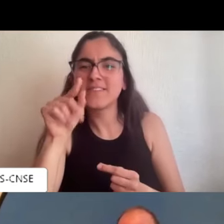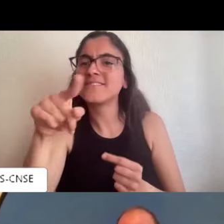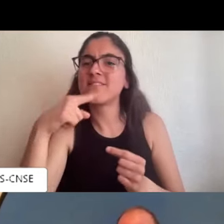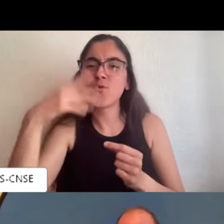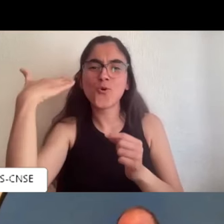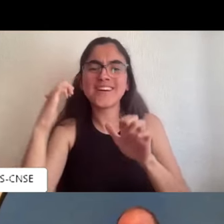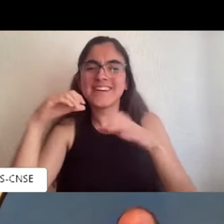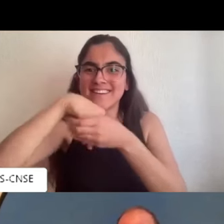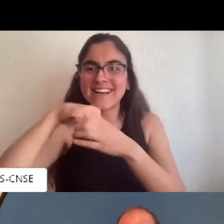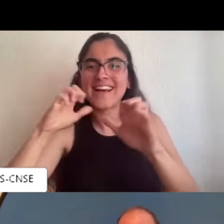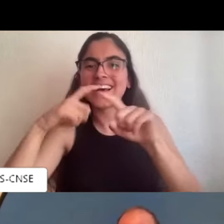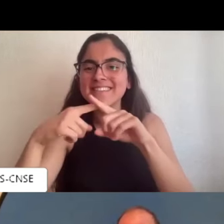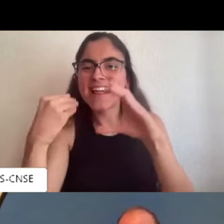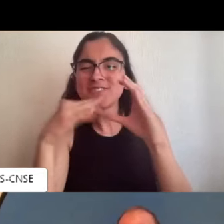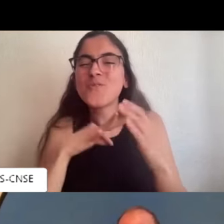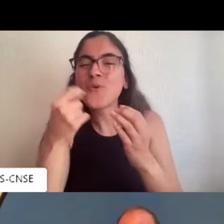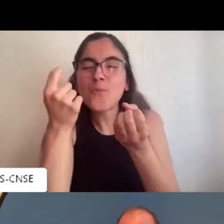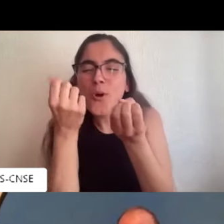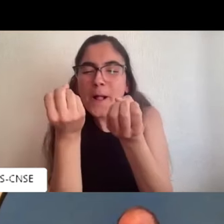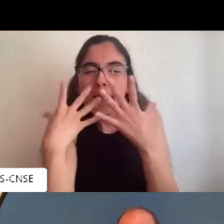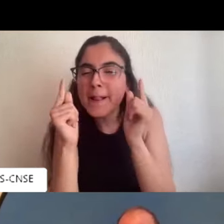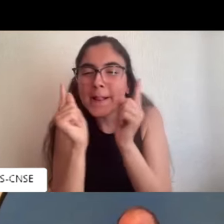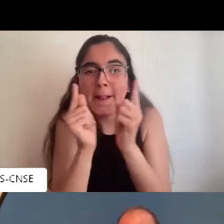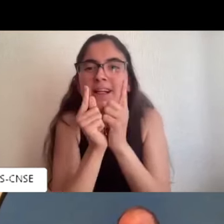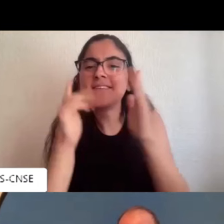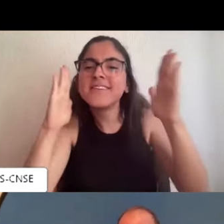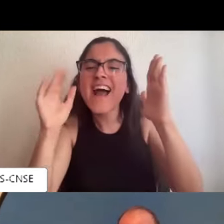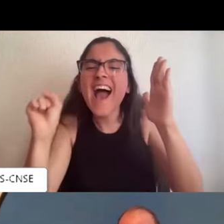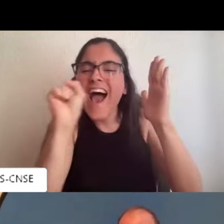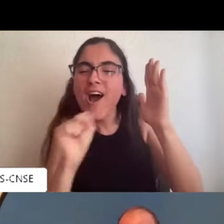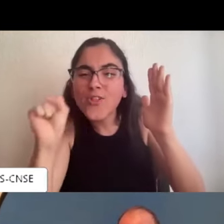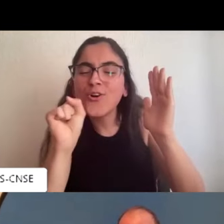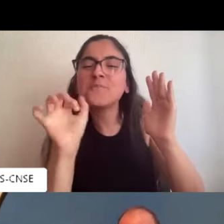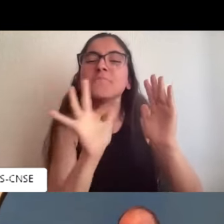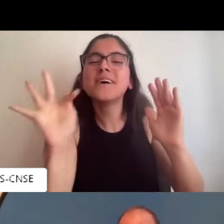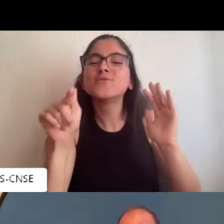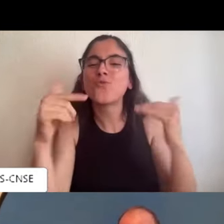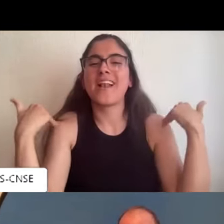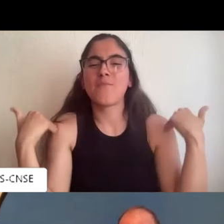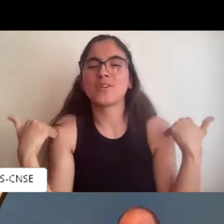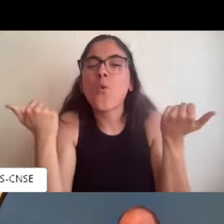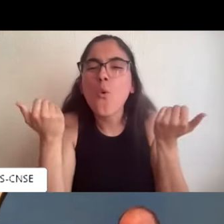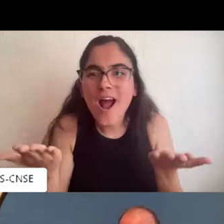Simplemente quería interrumpirte. ¿Cuándo estuviste en la CJS? Cuéntanos